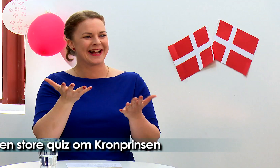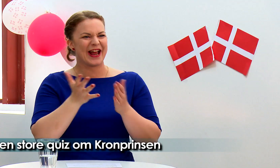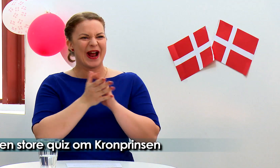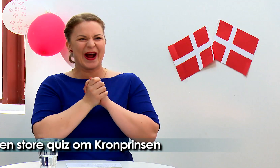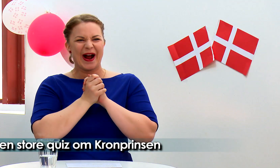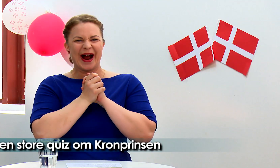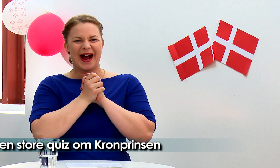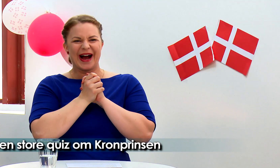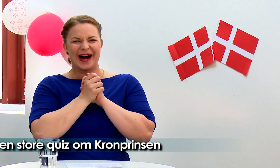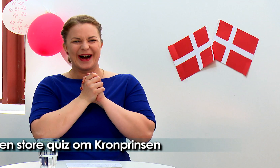Åh, hatter.